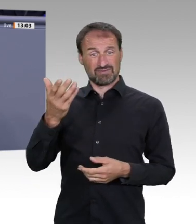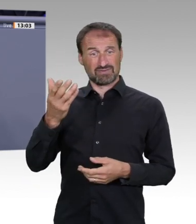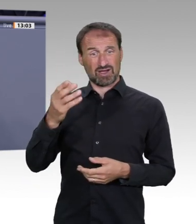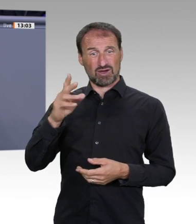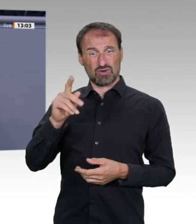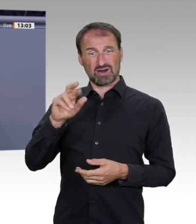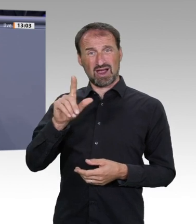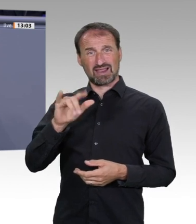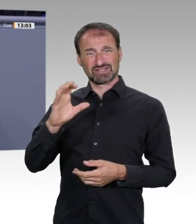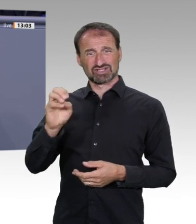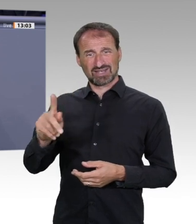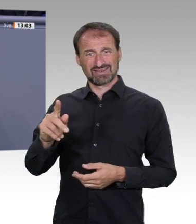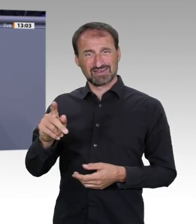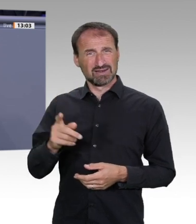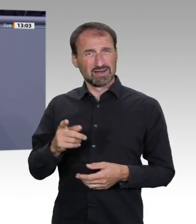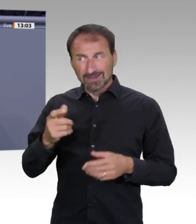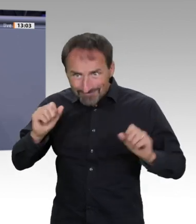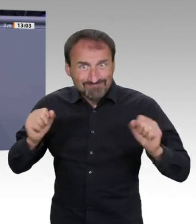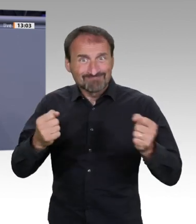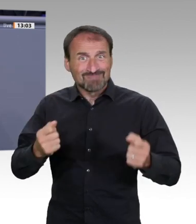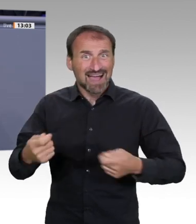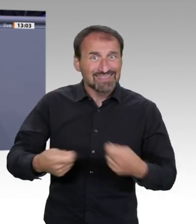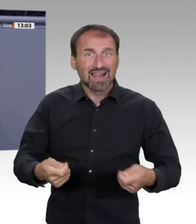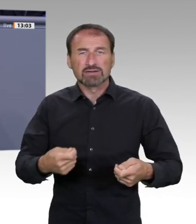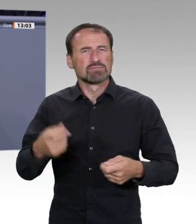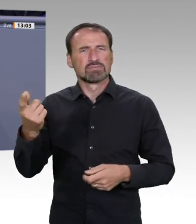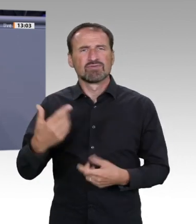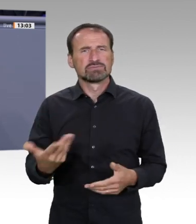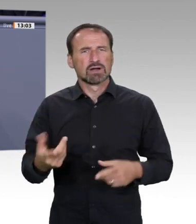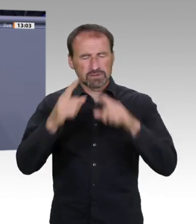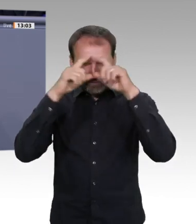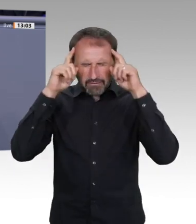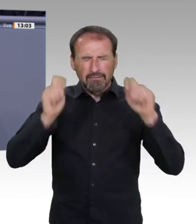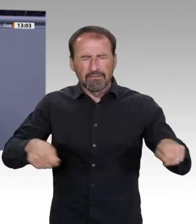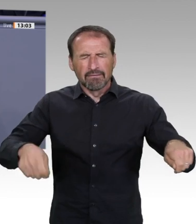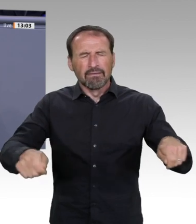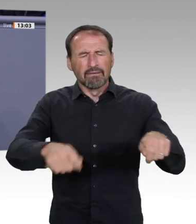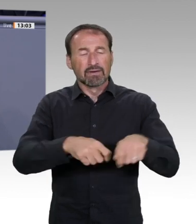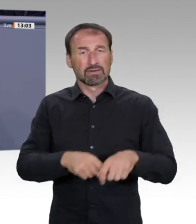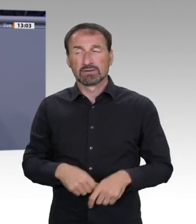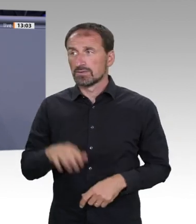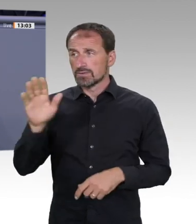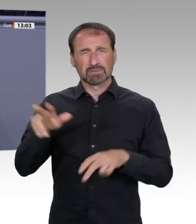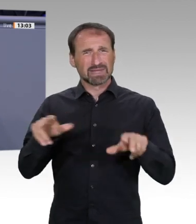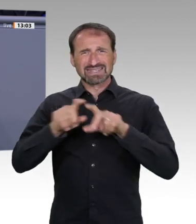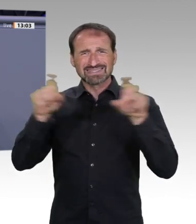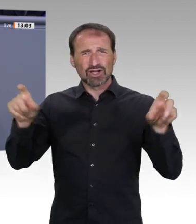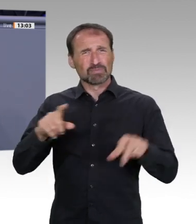Ministerium dekoriert bunte Schaufenster, Attrappen, es hat keine echte Wahl,